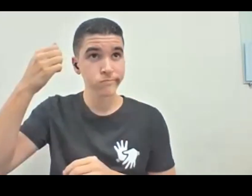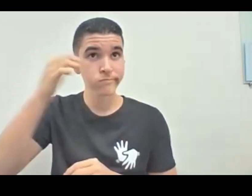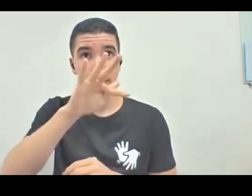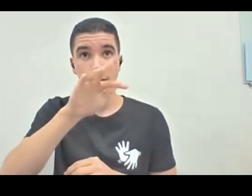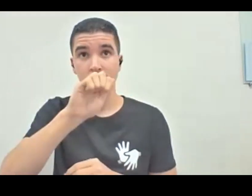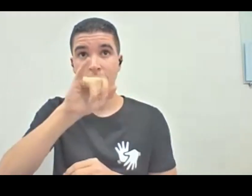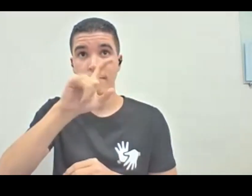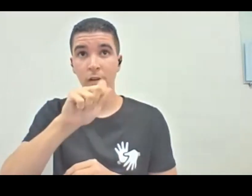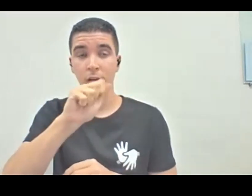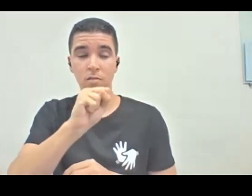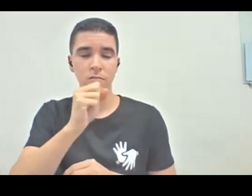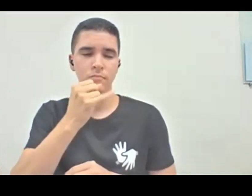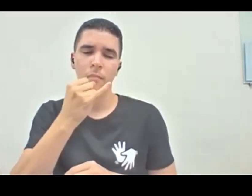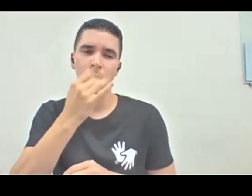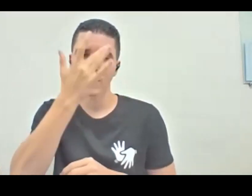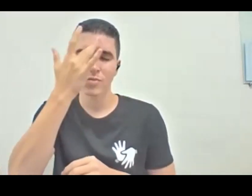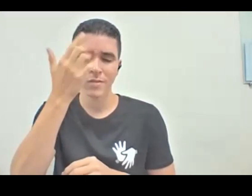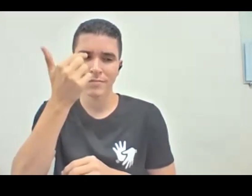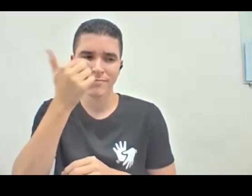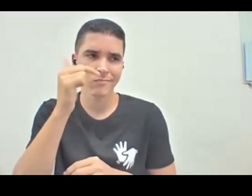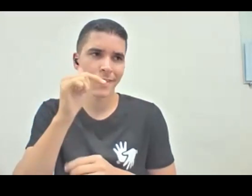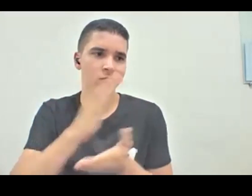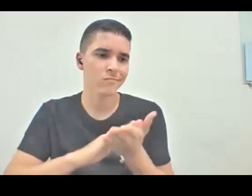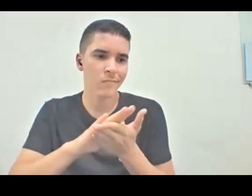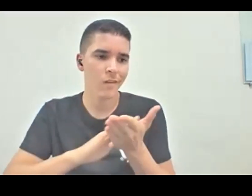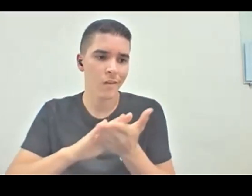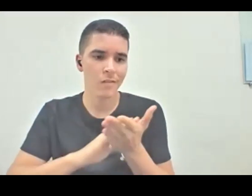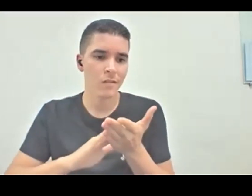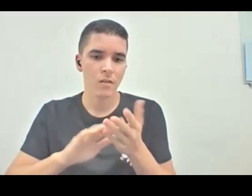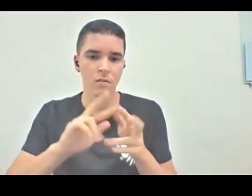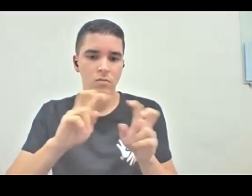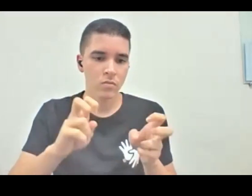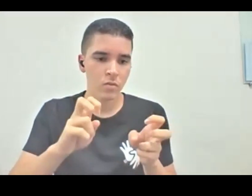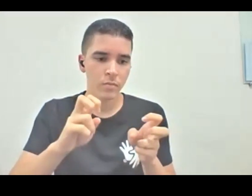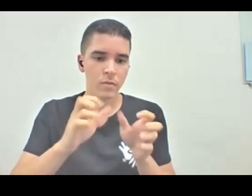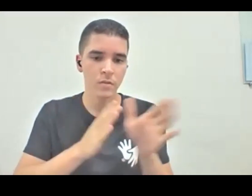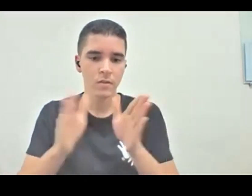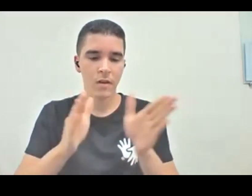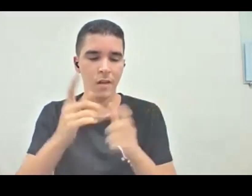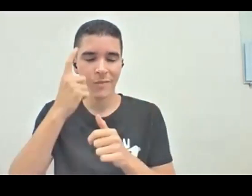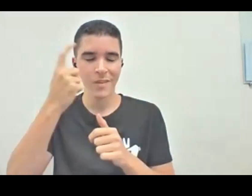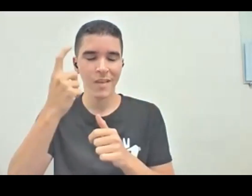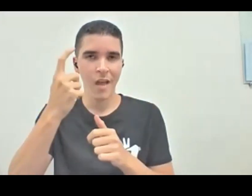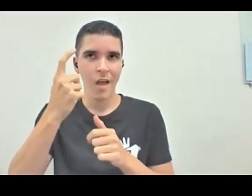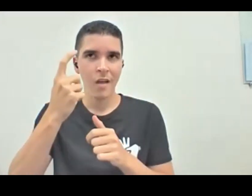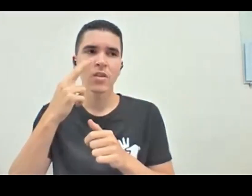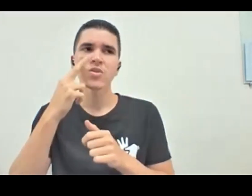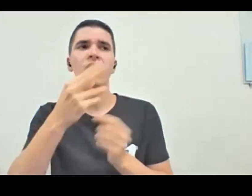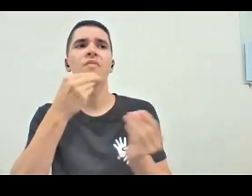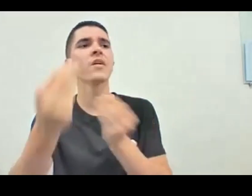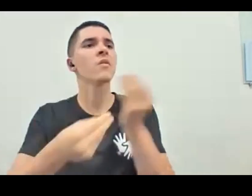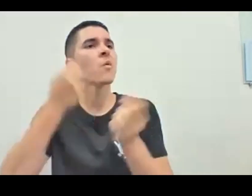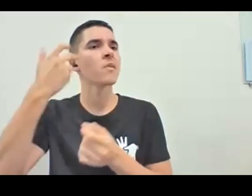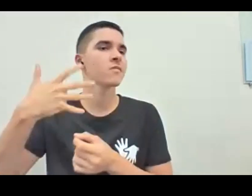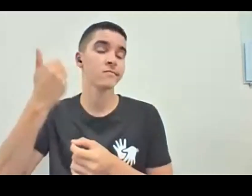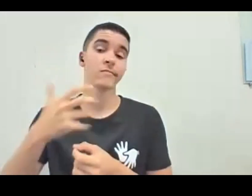nada a ver com acessibilidade, entrou lá no site, ela vai lá ouvir, ah, deixa eu ver como é que é a audiodescrição. Não, 90% não vai.